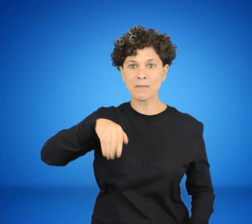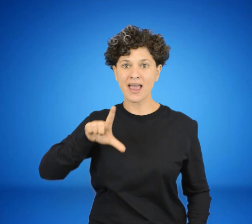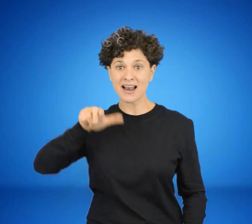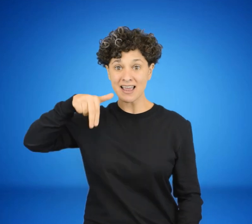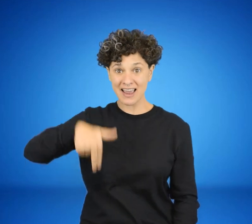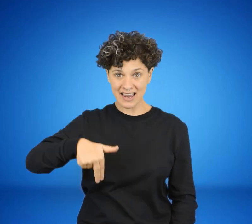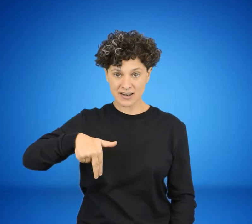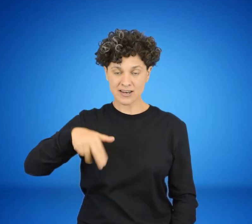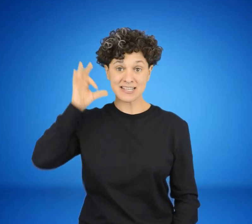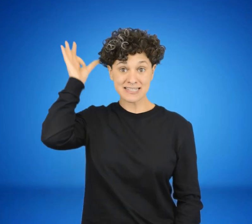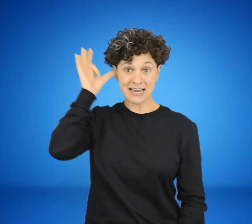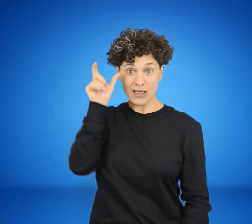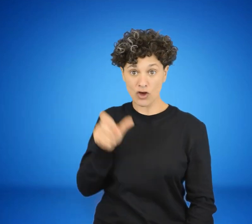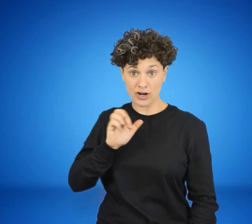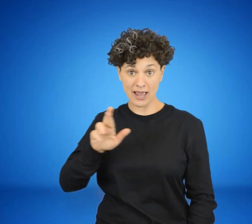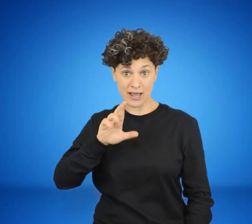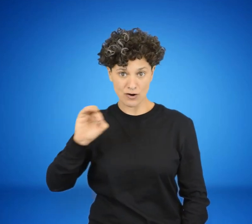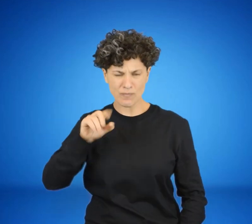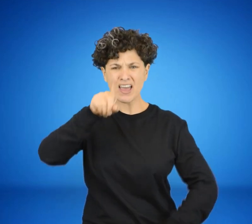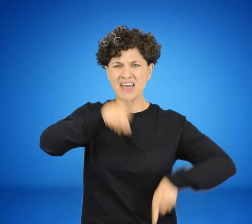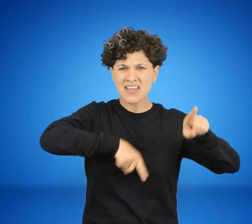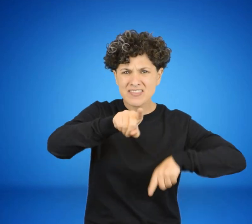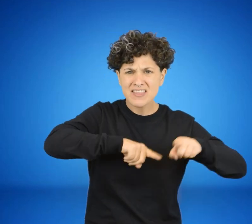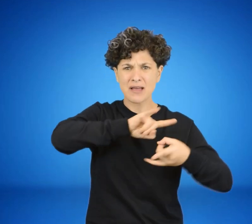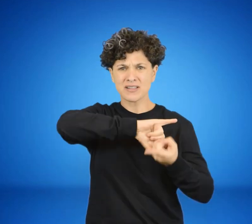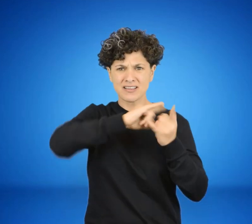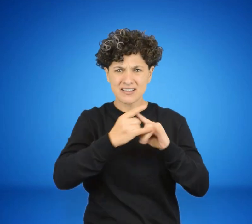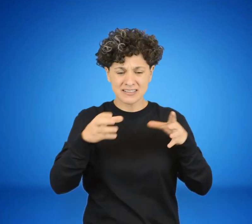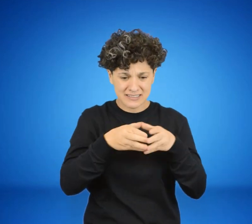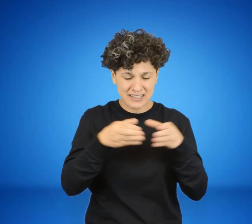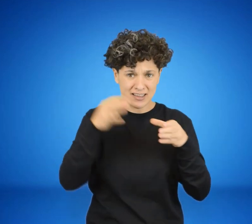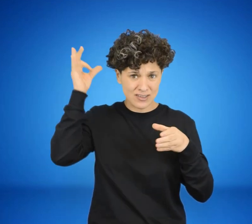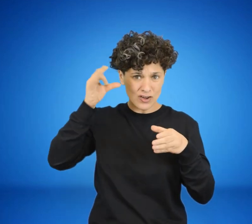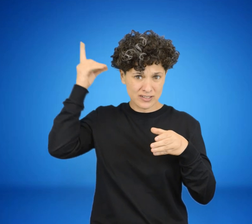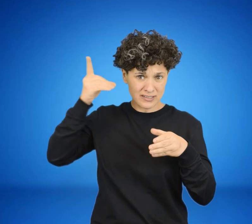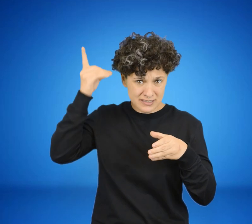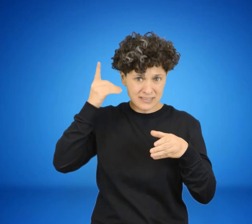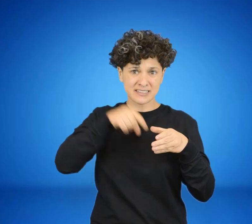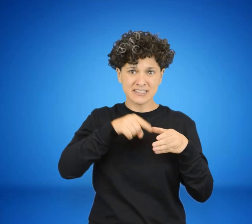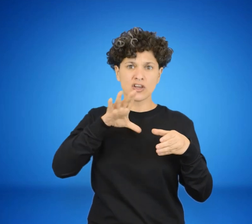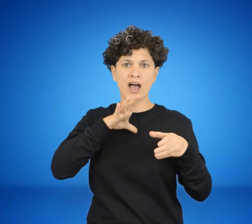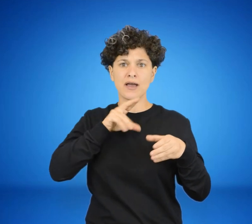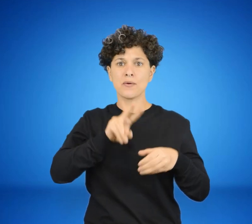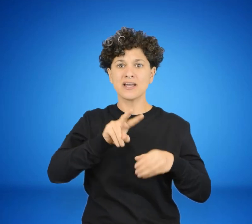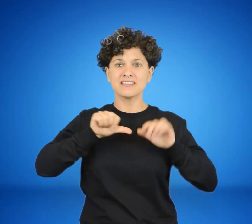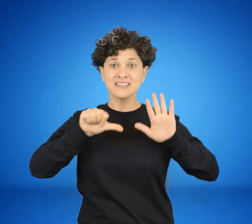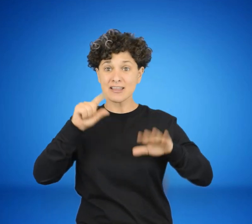MLN. El trámite llevó meses de discusiones en las cámaras y culminó en la